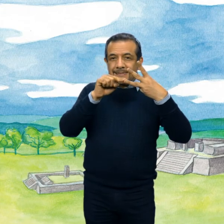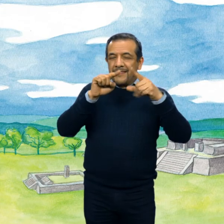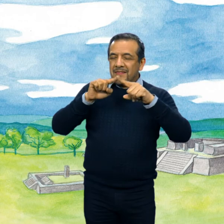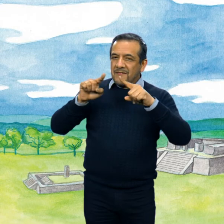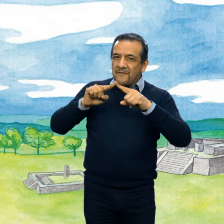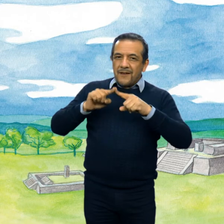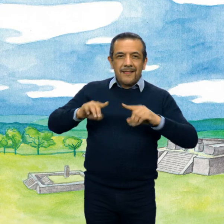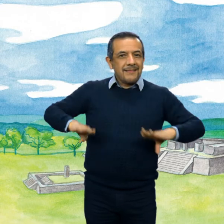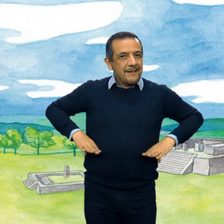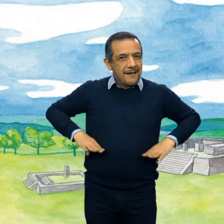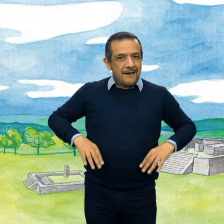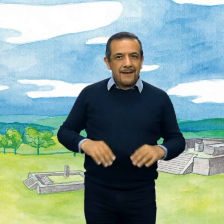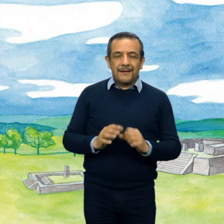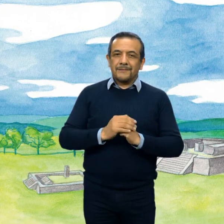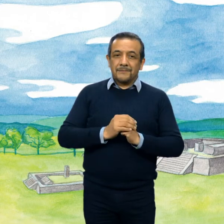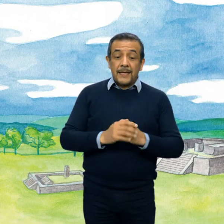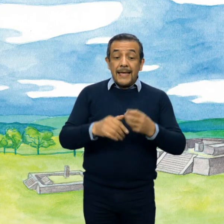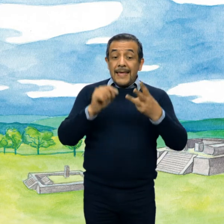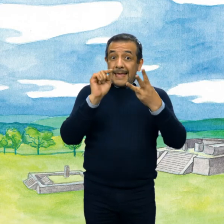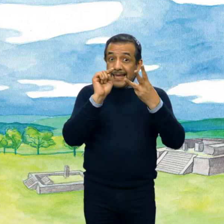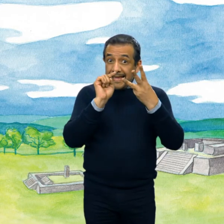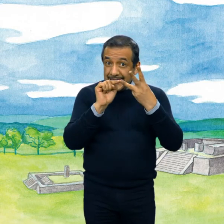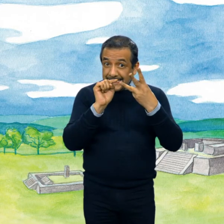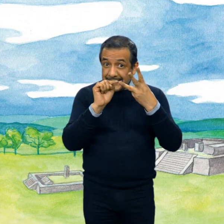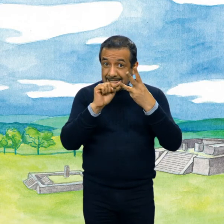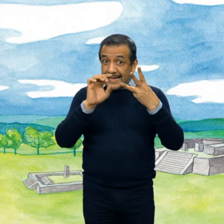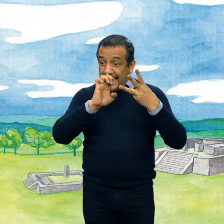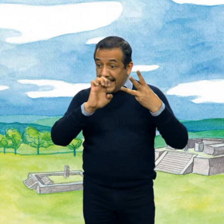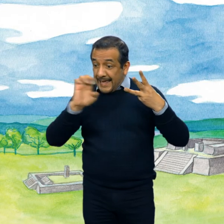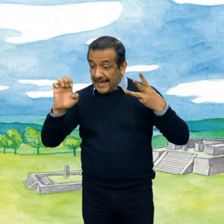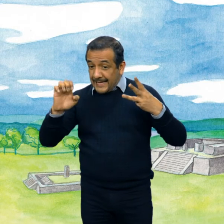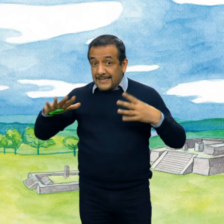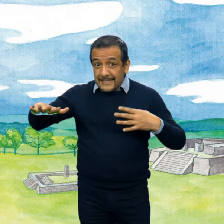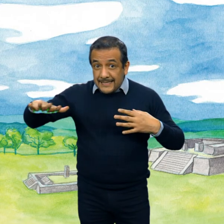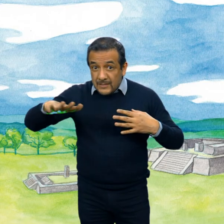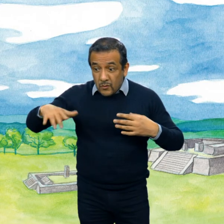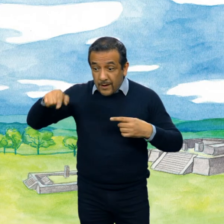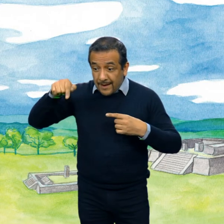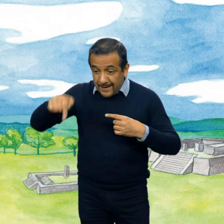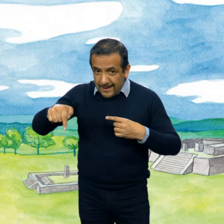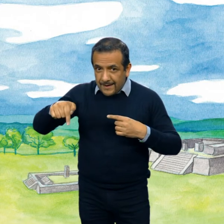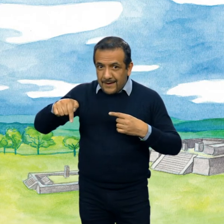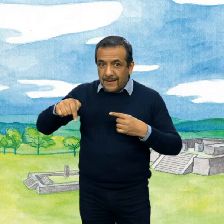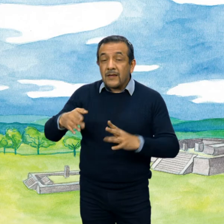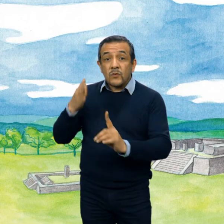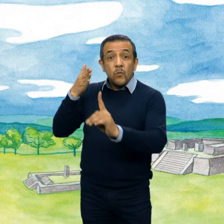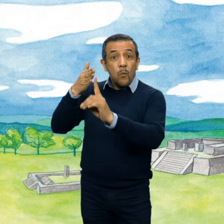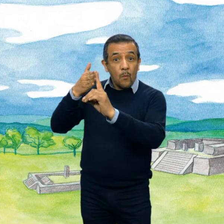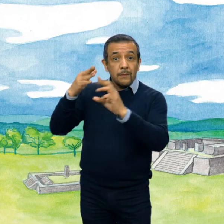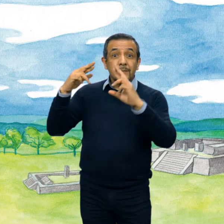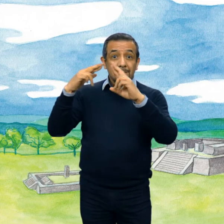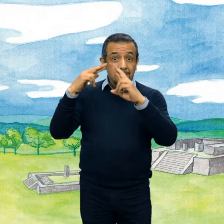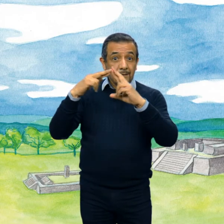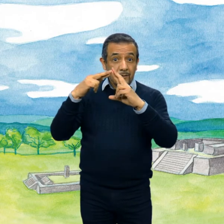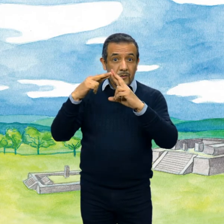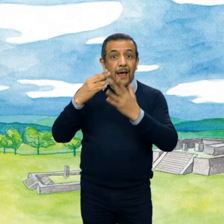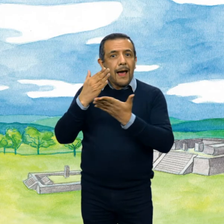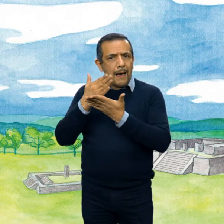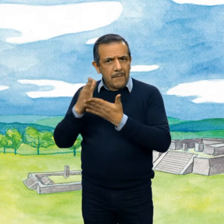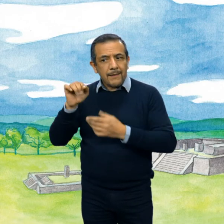diferentes. De manera particular, el juego de pelota este es de carácter religioso. Además, es el único